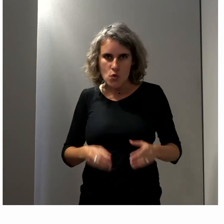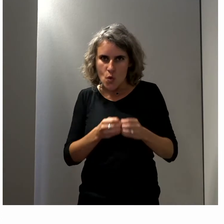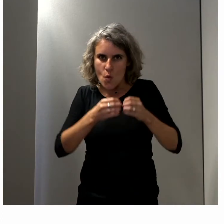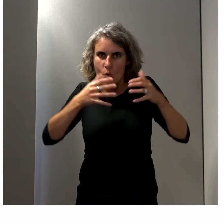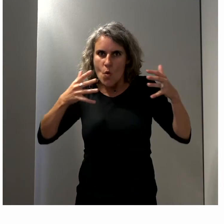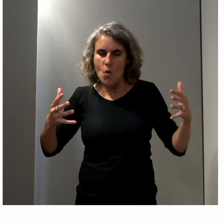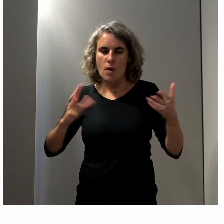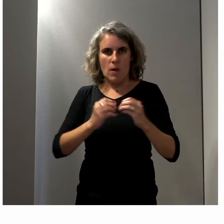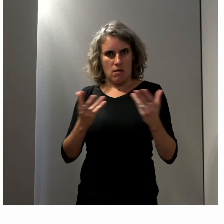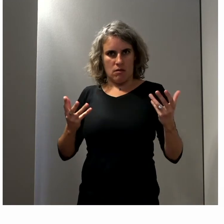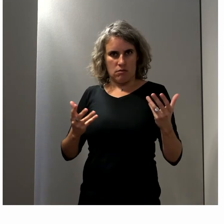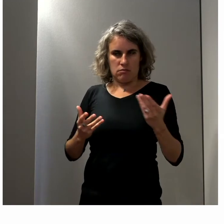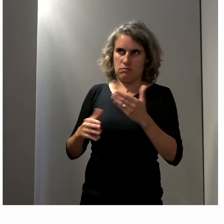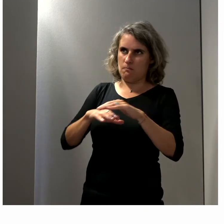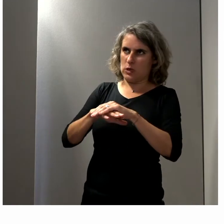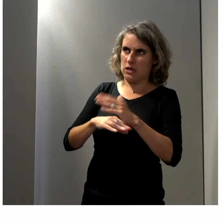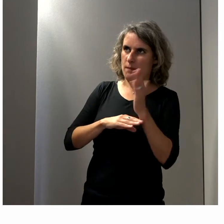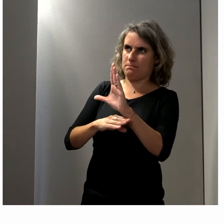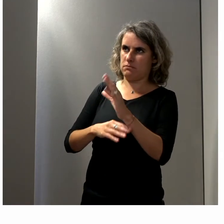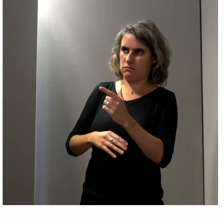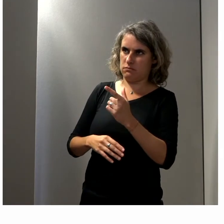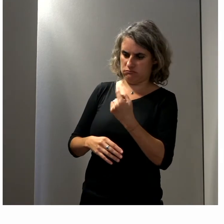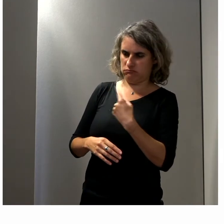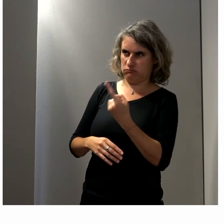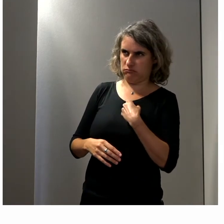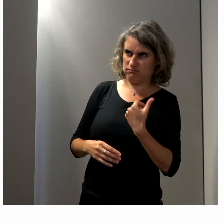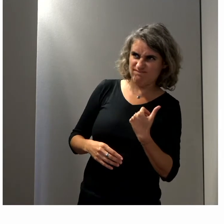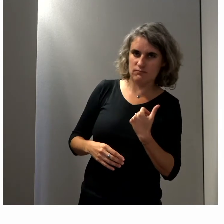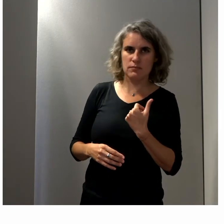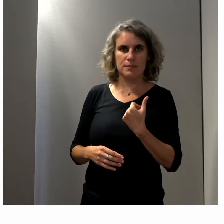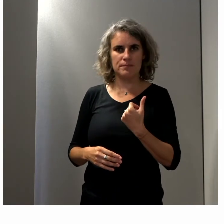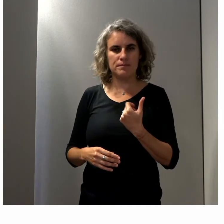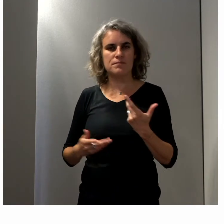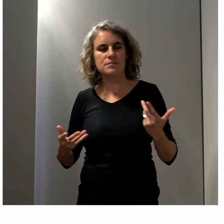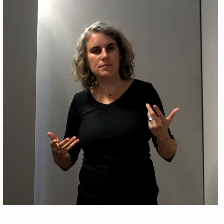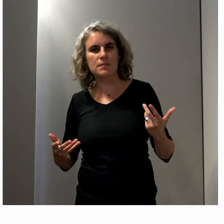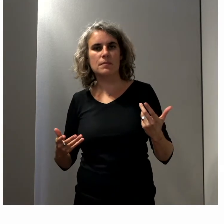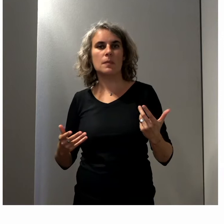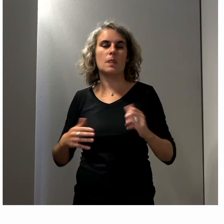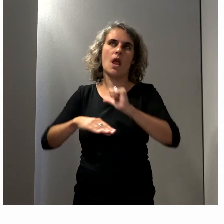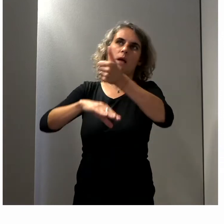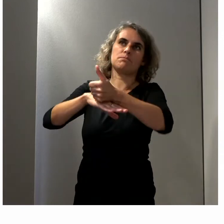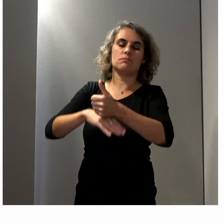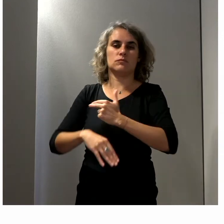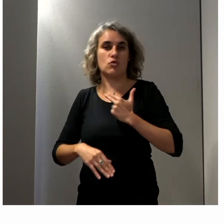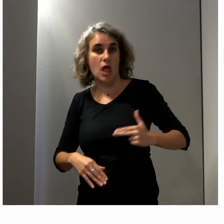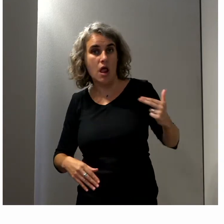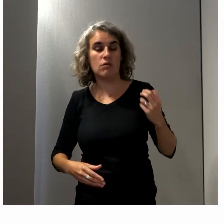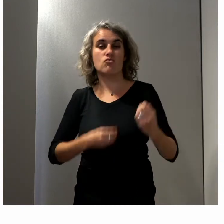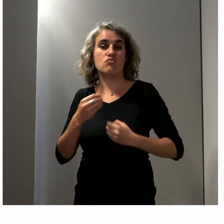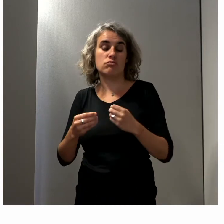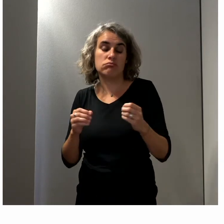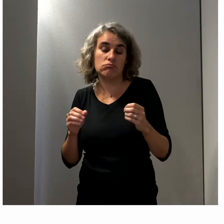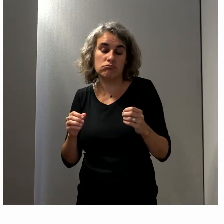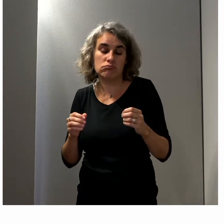de représentativité, c'est-à-dire que les instances locales ou nationales, en tout cas, qui sont pilotées également par des partis politiques, se